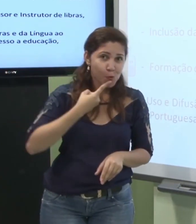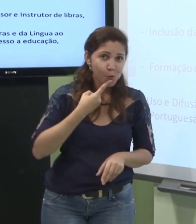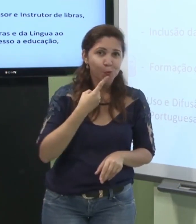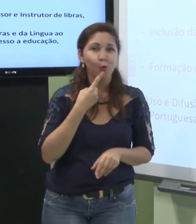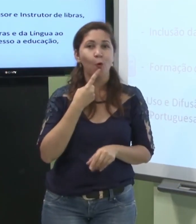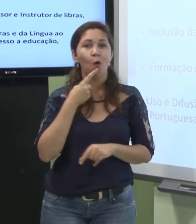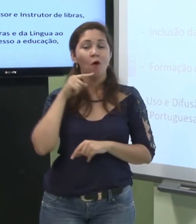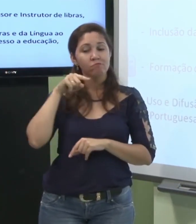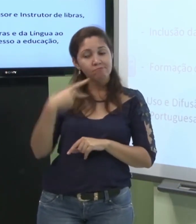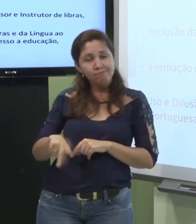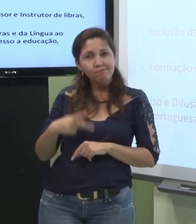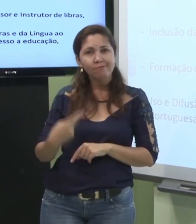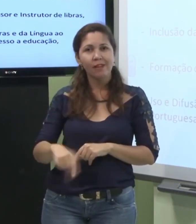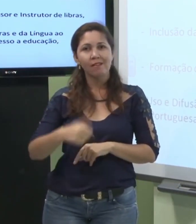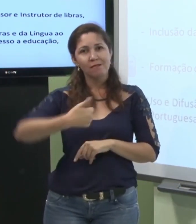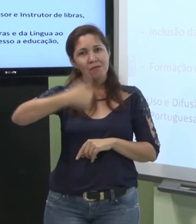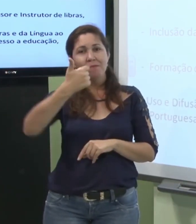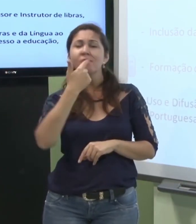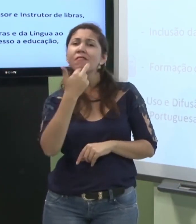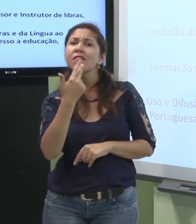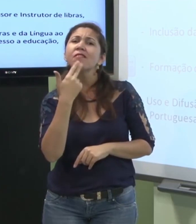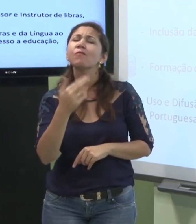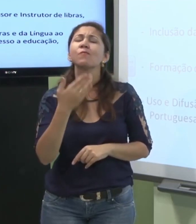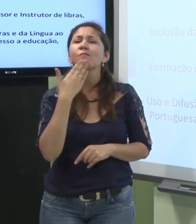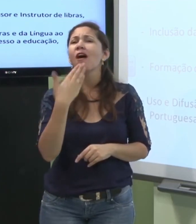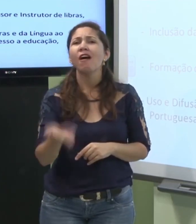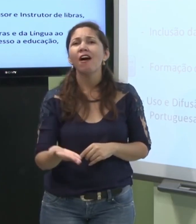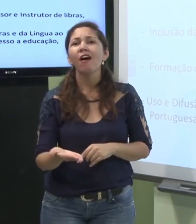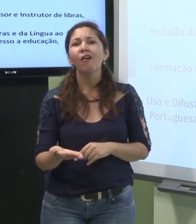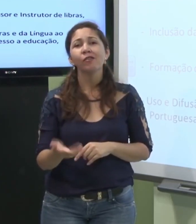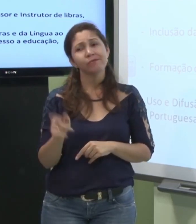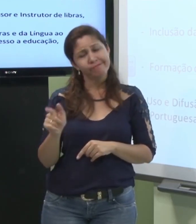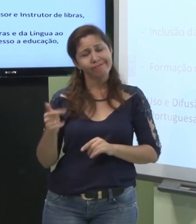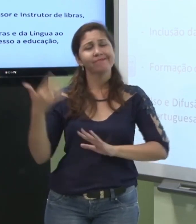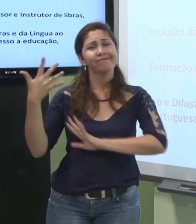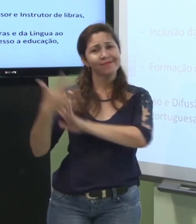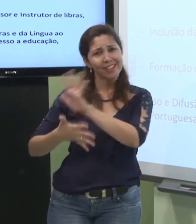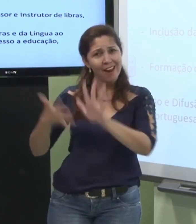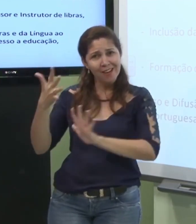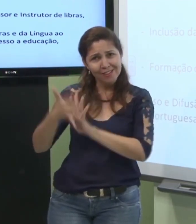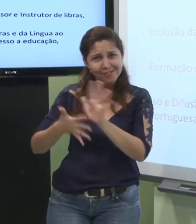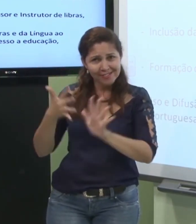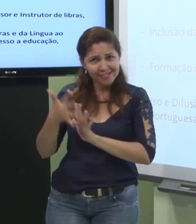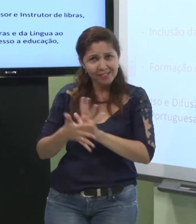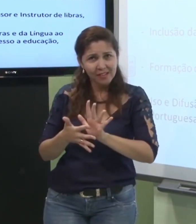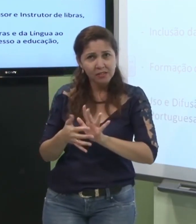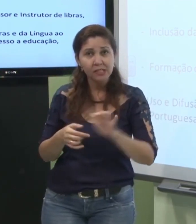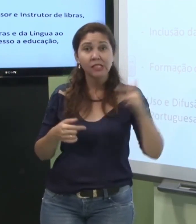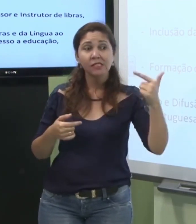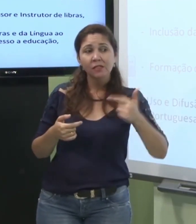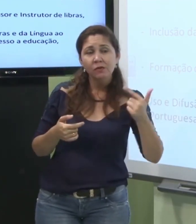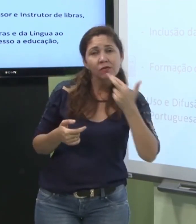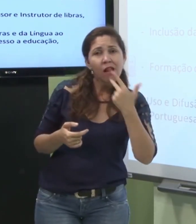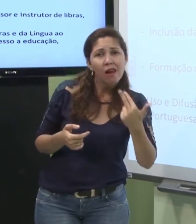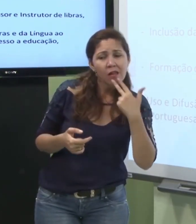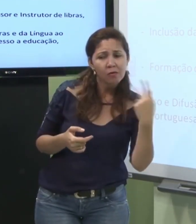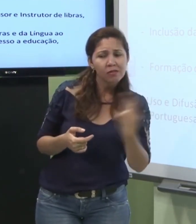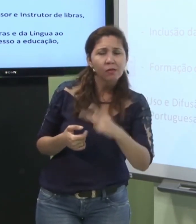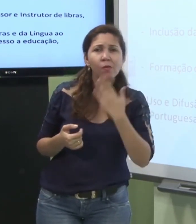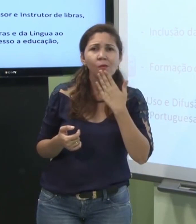então a primeira língua do surdo qual é é a língua de sinais e a segunda língua é o